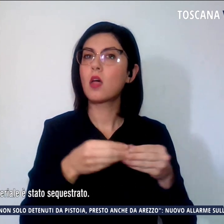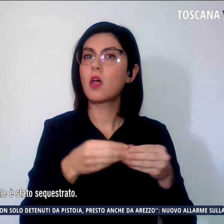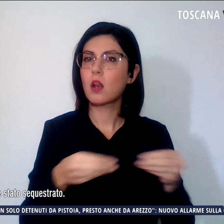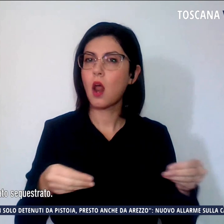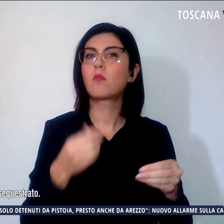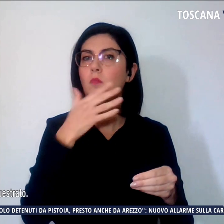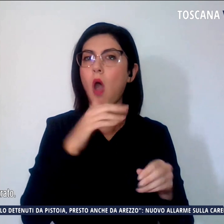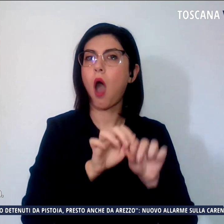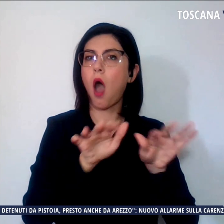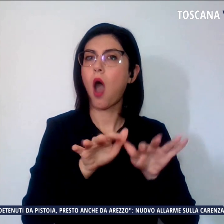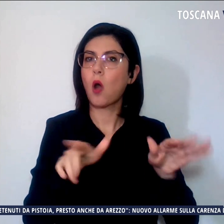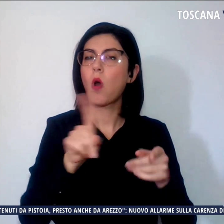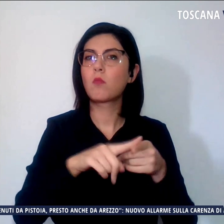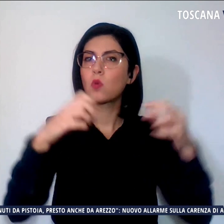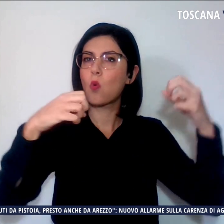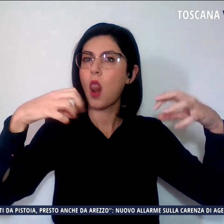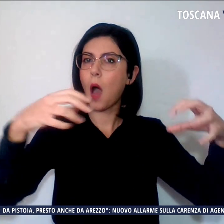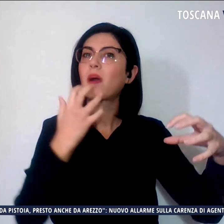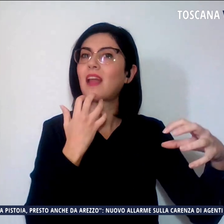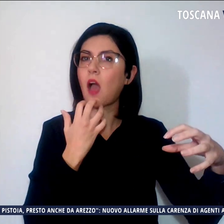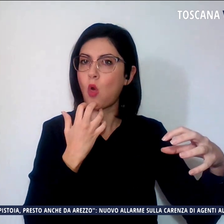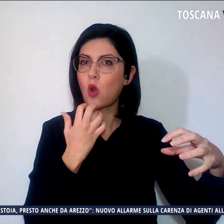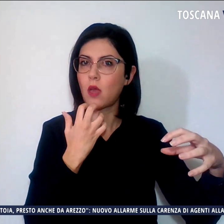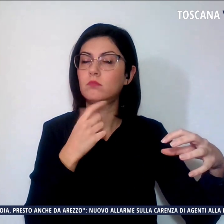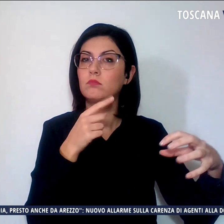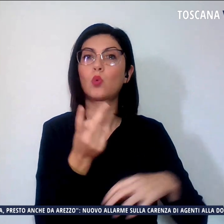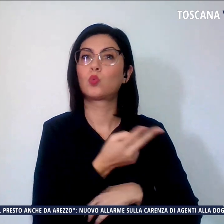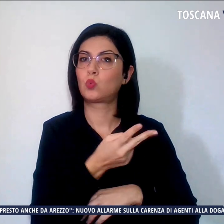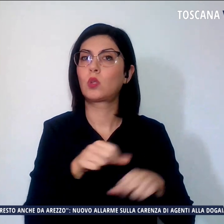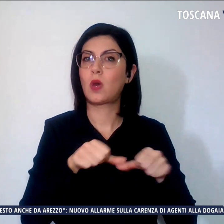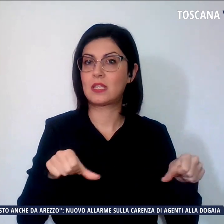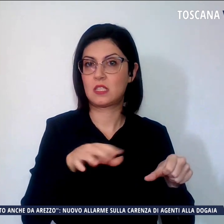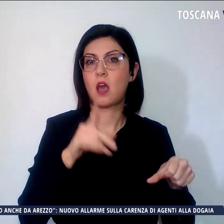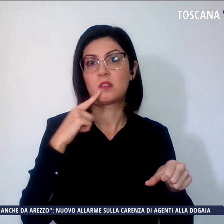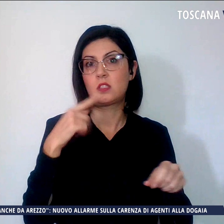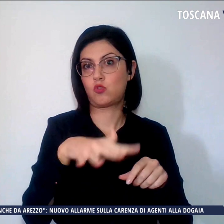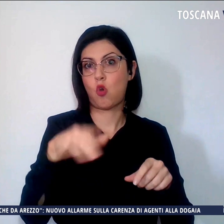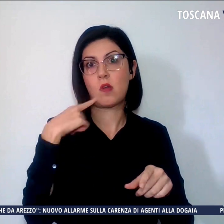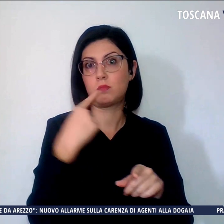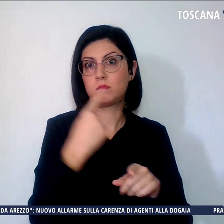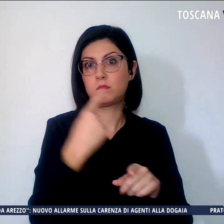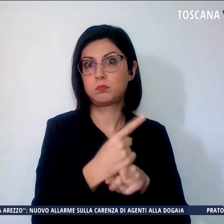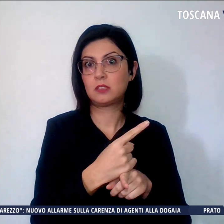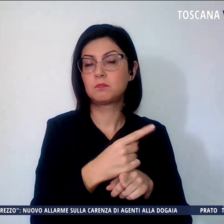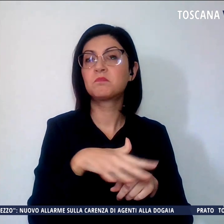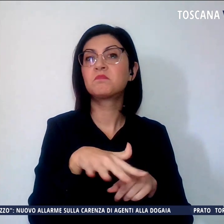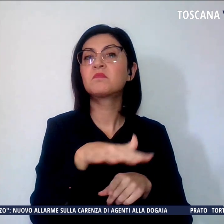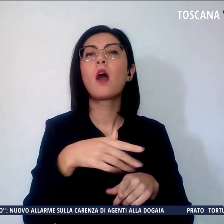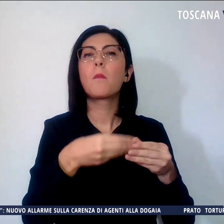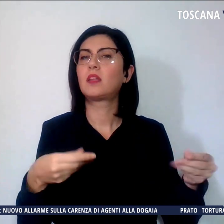lampade di calore. Entrambi sono residenti nella zona. Tutto il materiale è stato sequestrato.